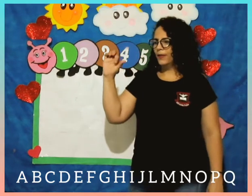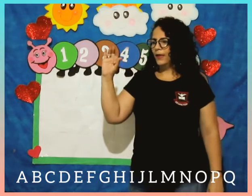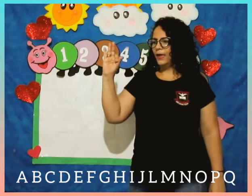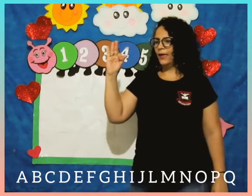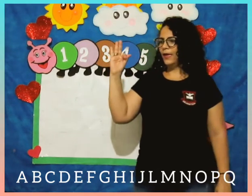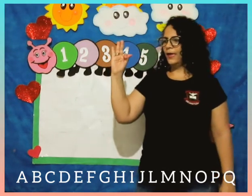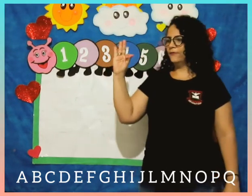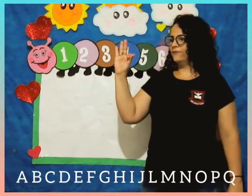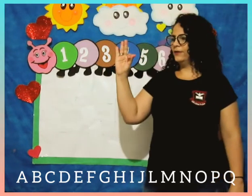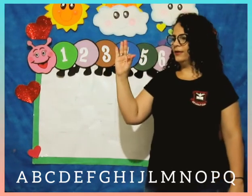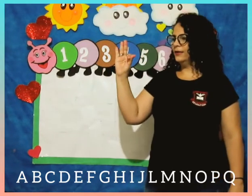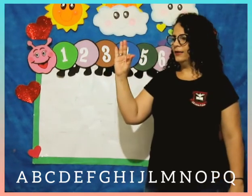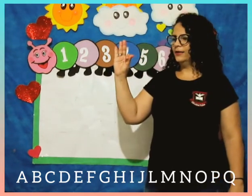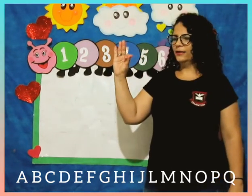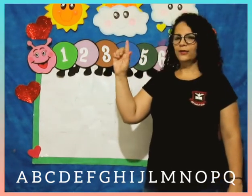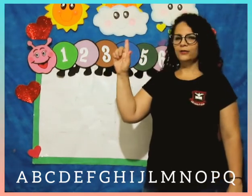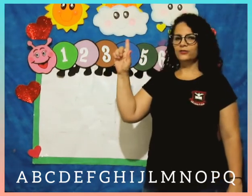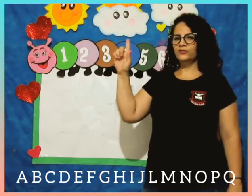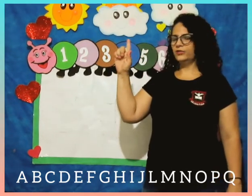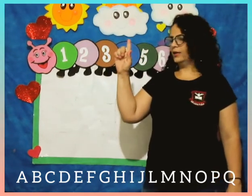F, G,